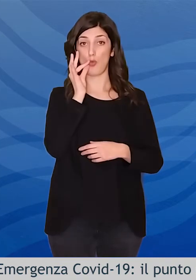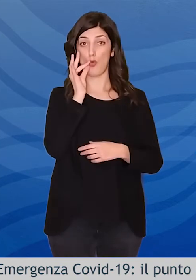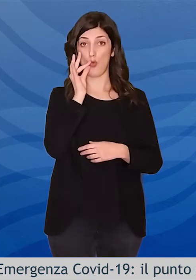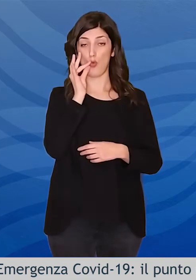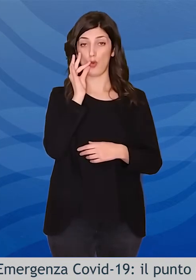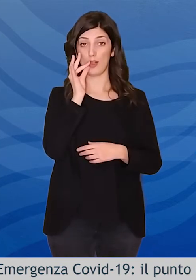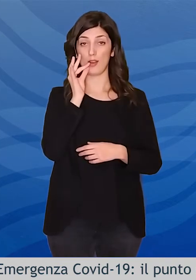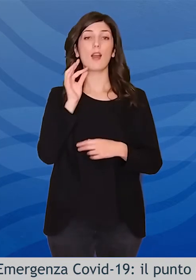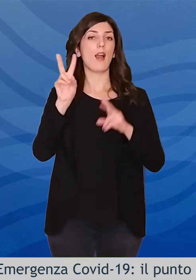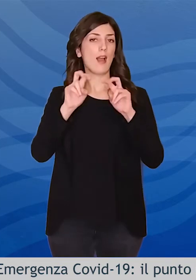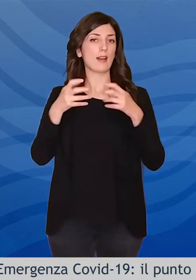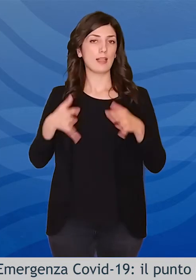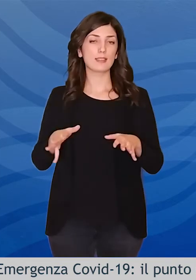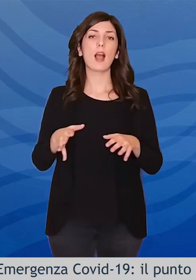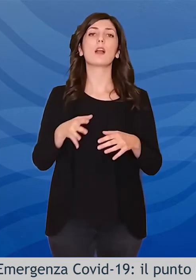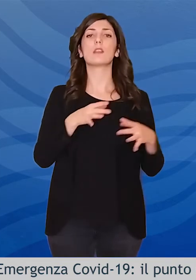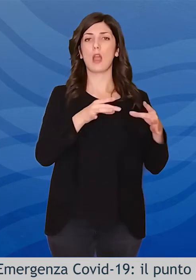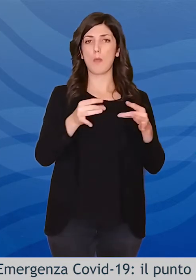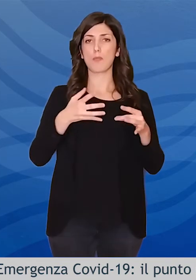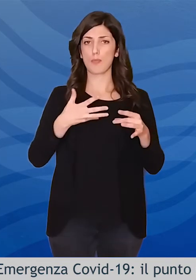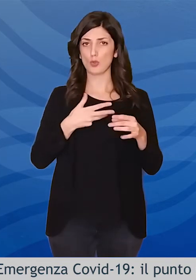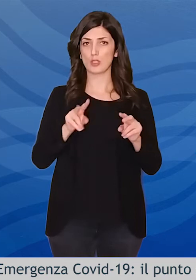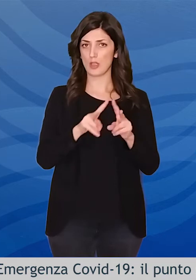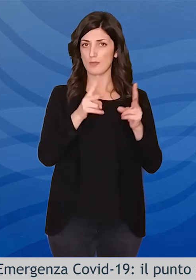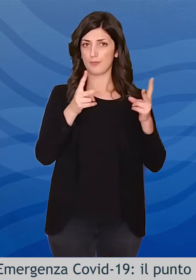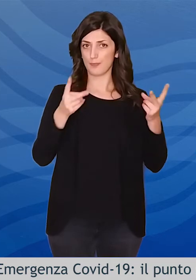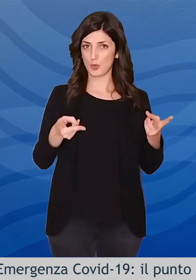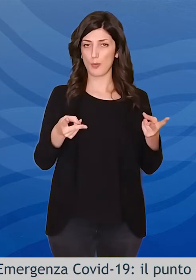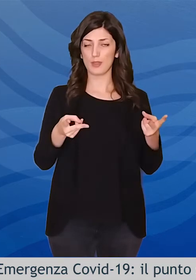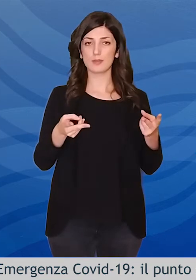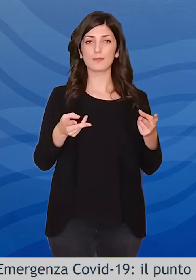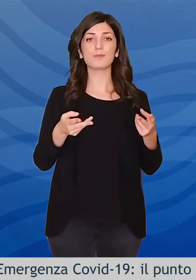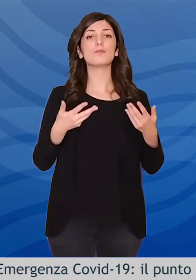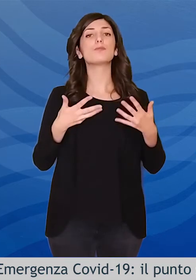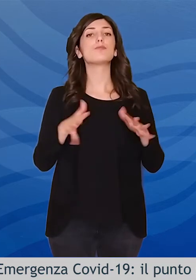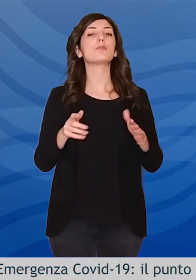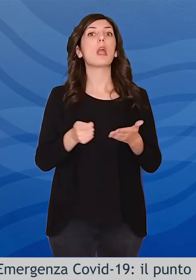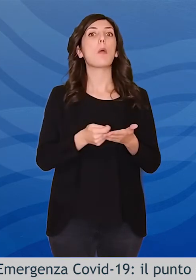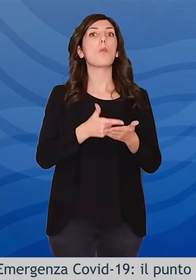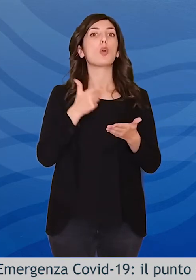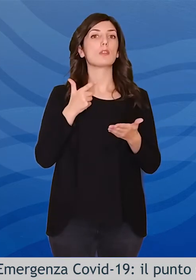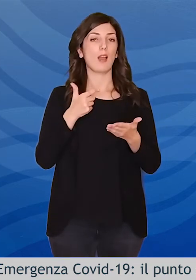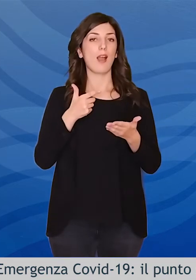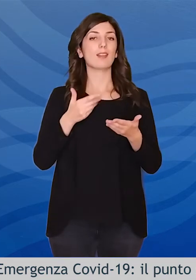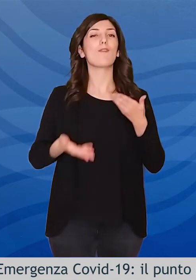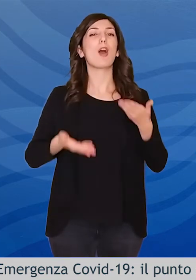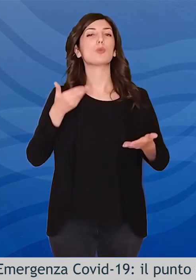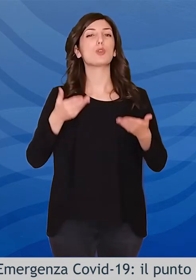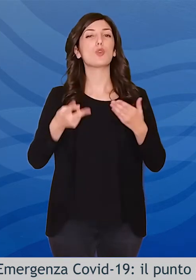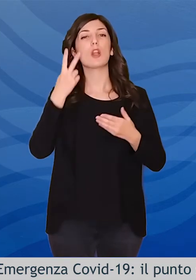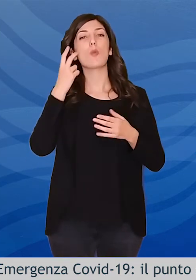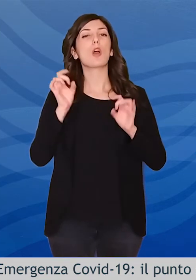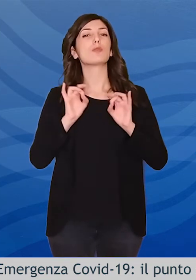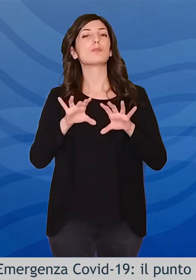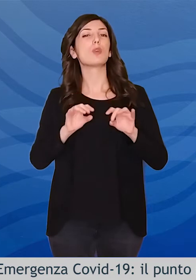eseguiti e delle positività riscontrate, parametri importanti nella valutazione dell'andamento dell